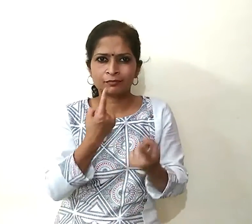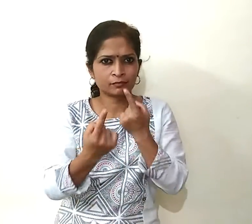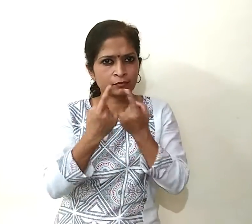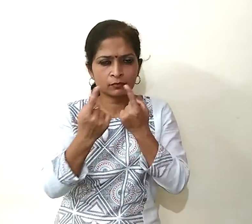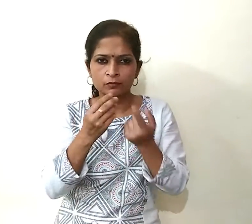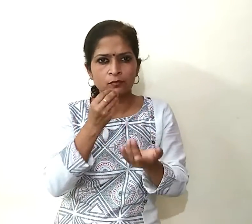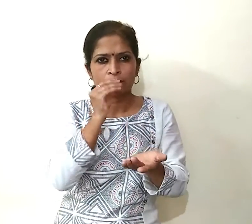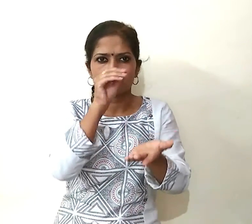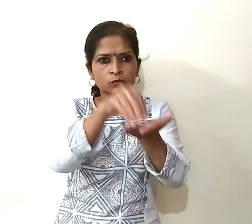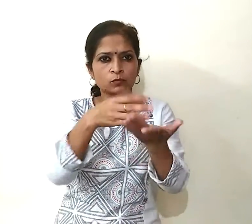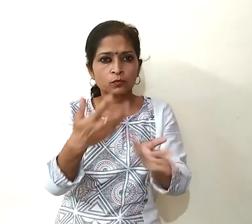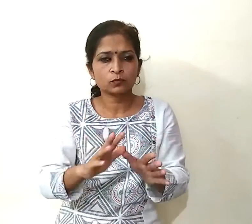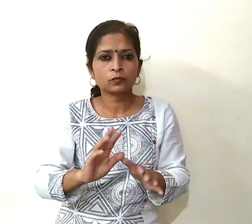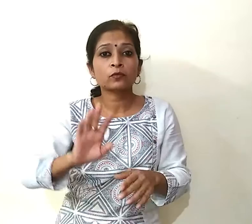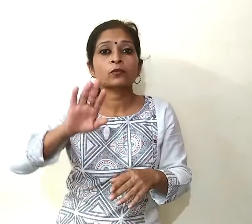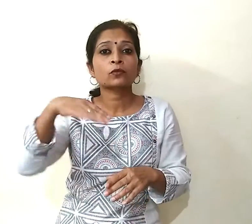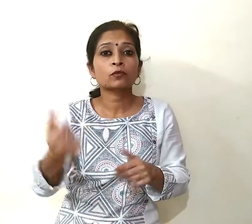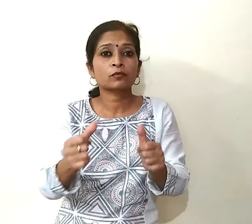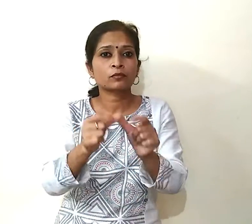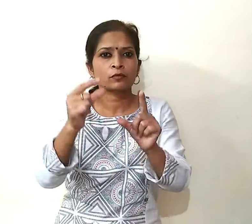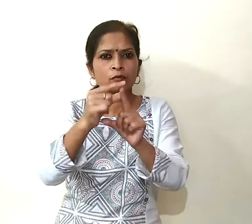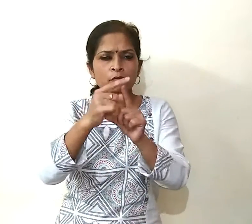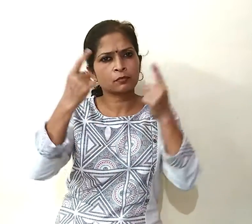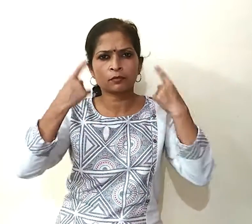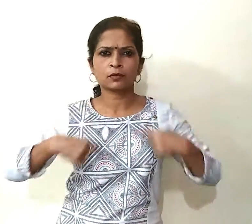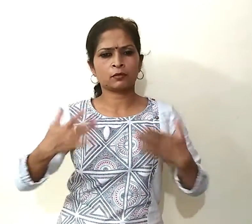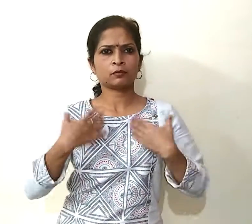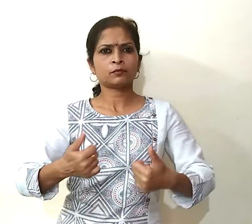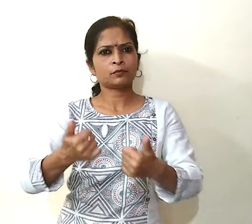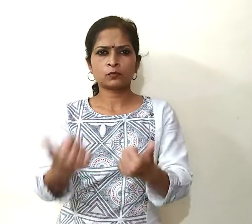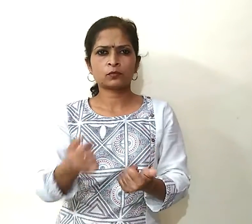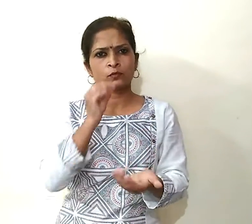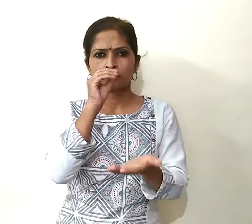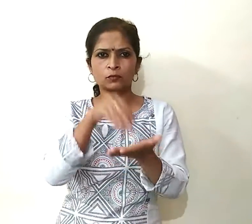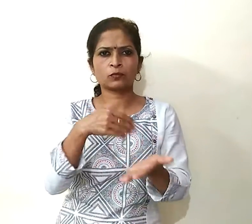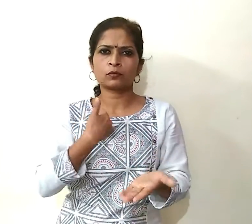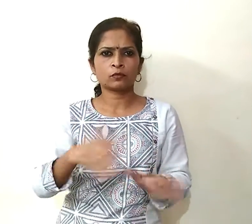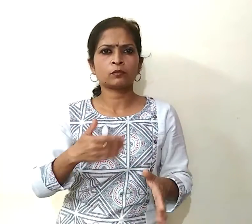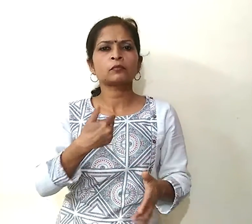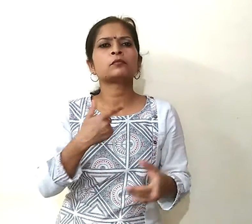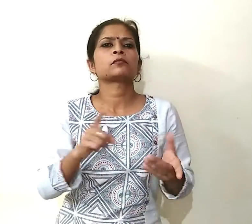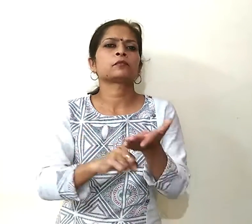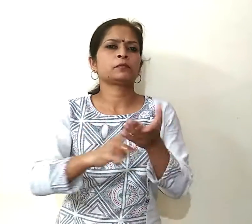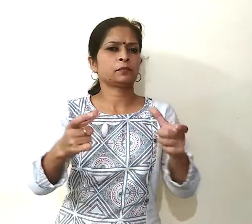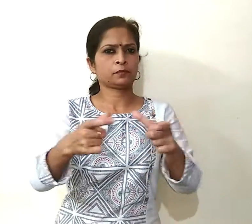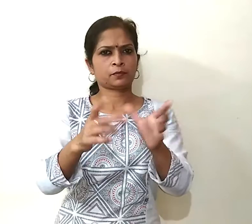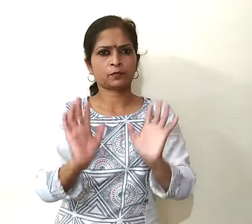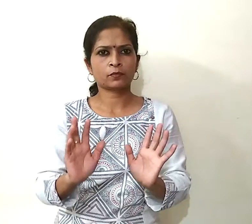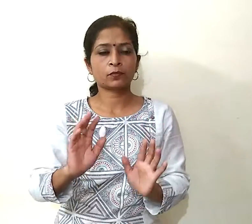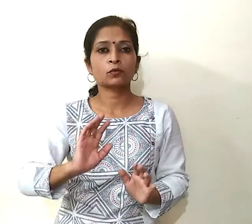जानकारी देते हैं और एप द्वारा नॉर्मल घोशित किये जाते हैं तो ग्रीन जोन में आ जाते हैं अब जब भी आप